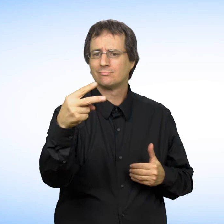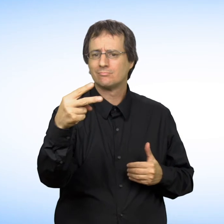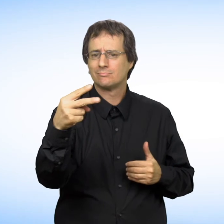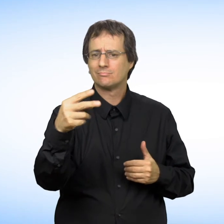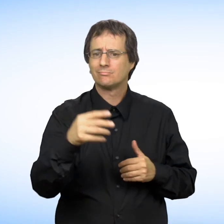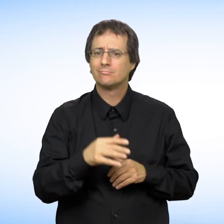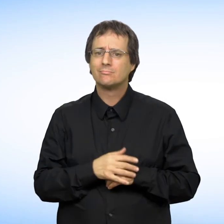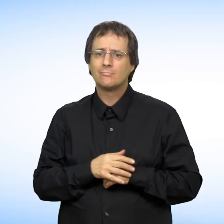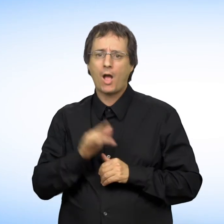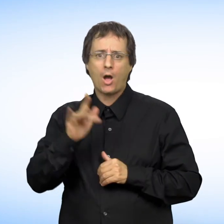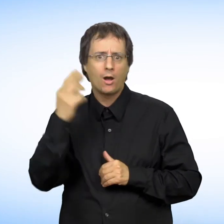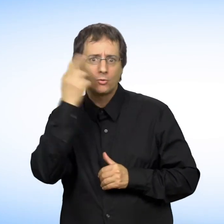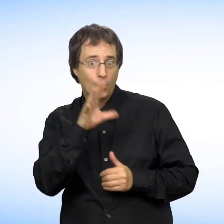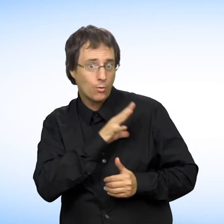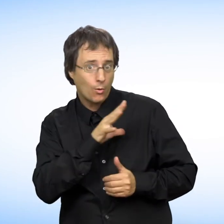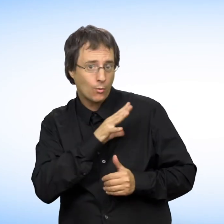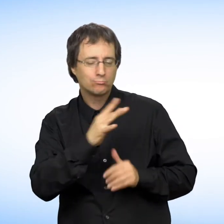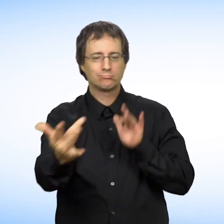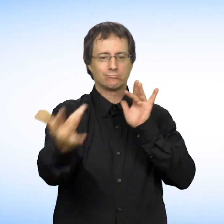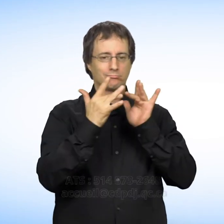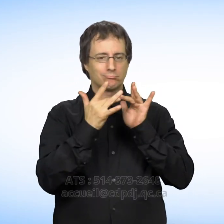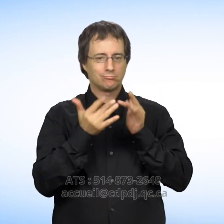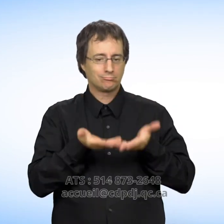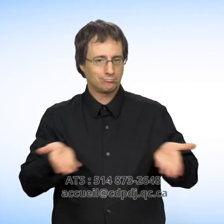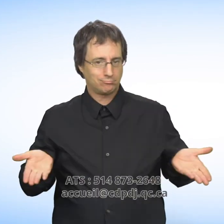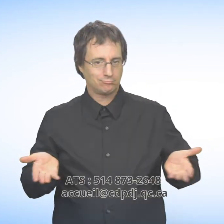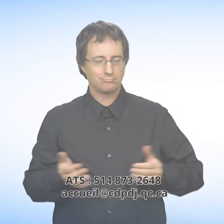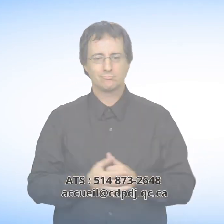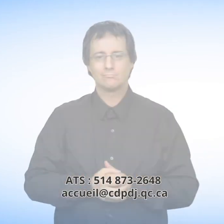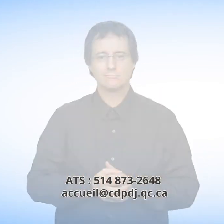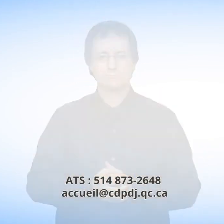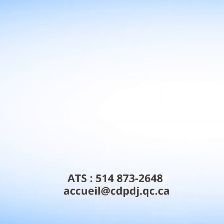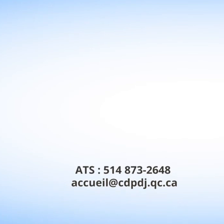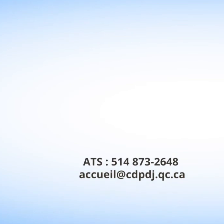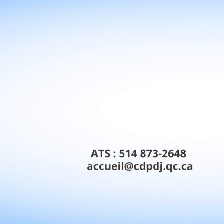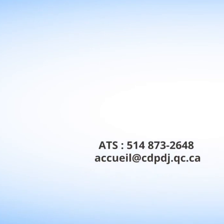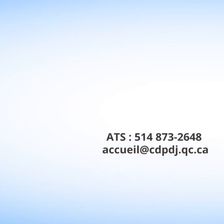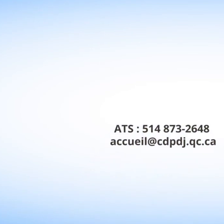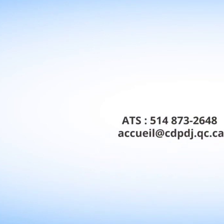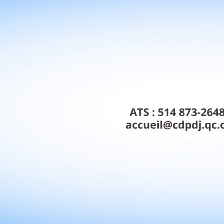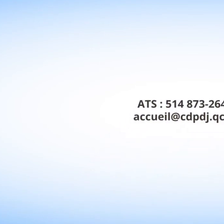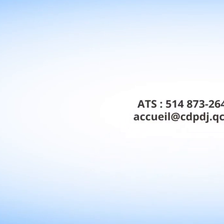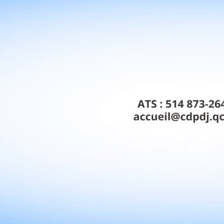par ATS au 514-873-2648 ou par courriel à accueil à commercial